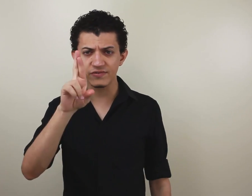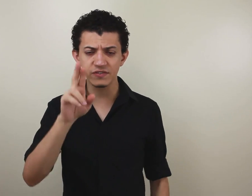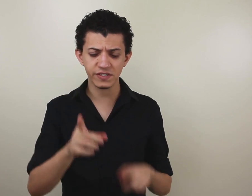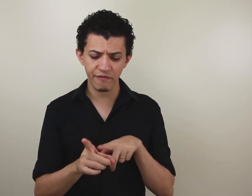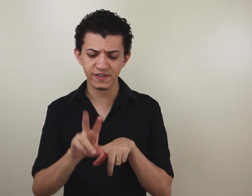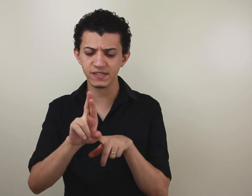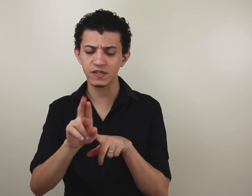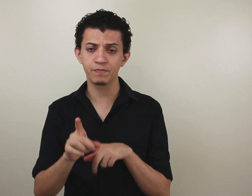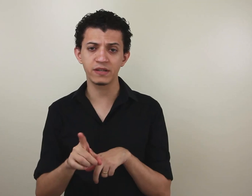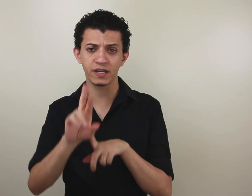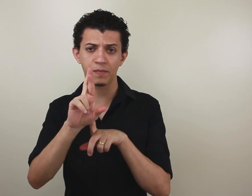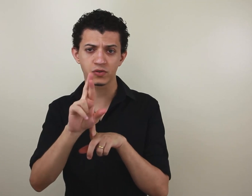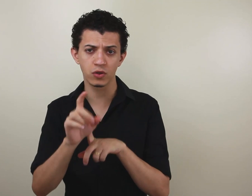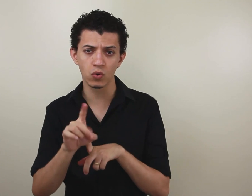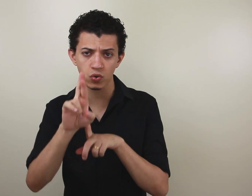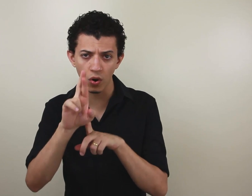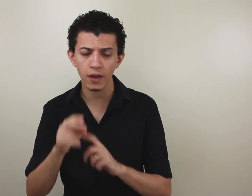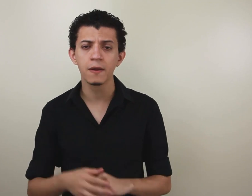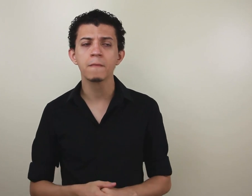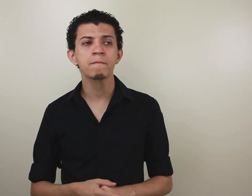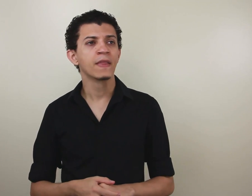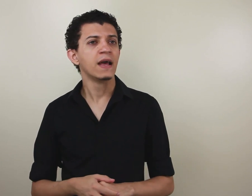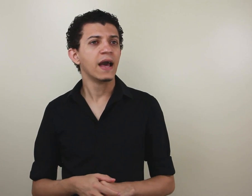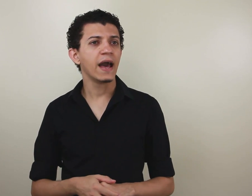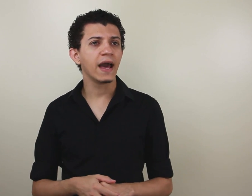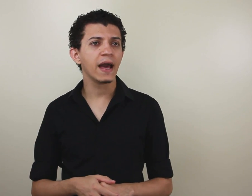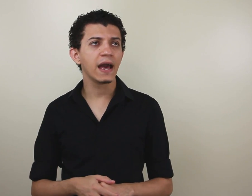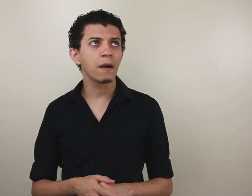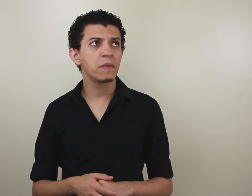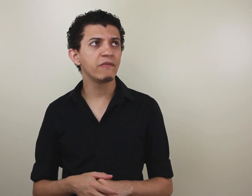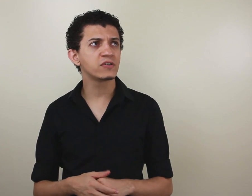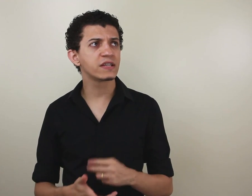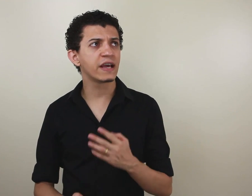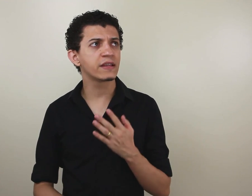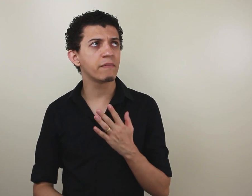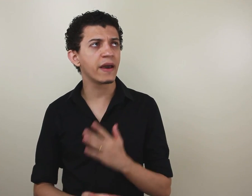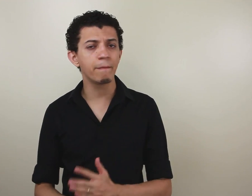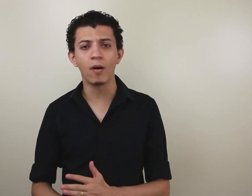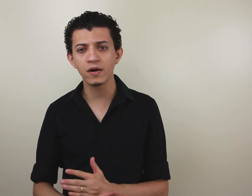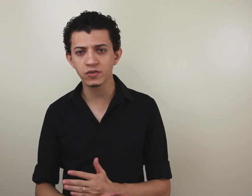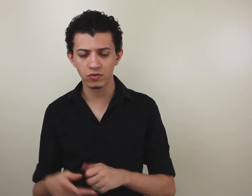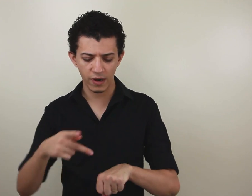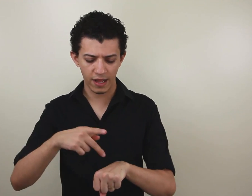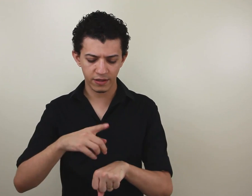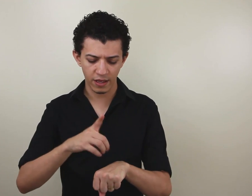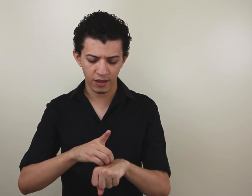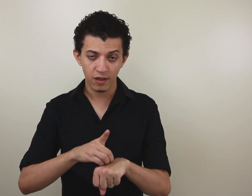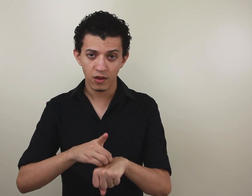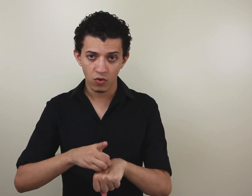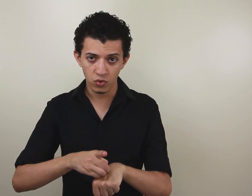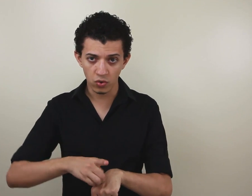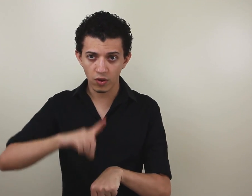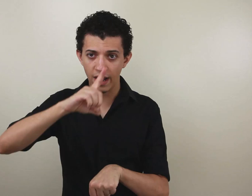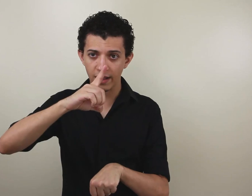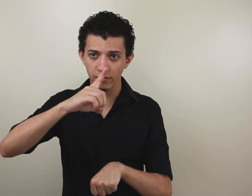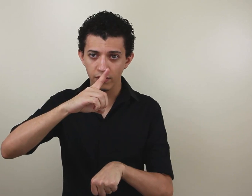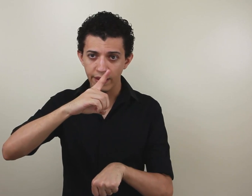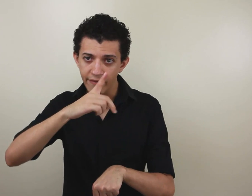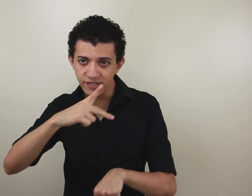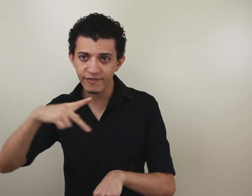Às vezes você vai fazer assim, para dizer que a pessoa é doutor. E você tem também pós-doutorado, que é o doutorado e aí você